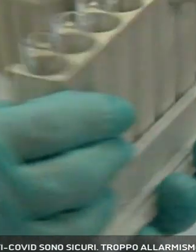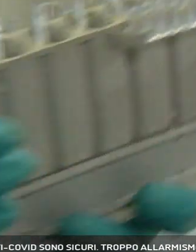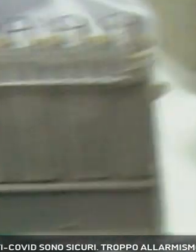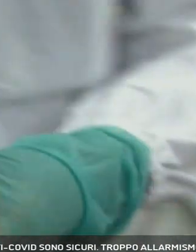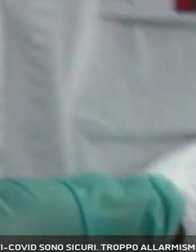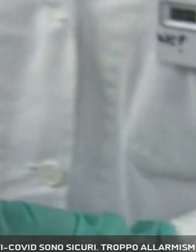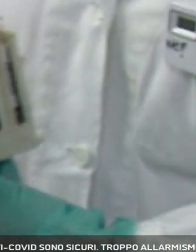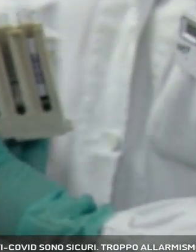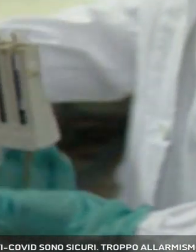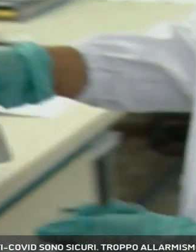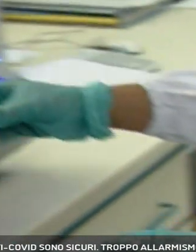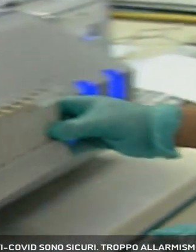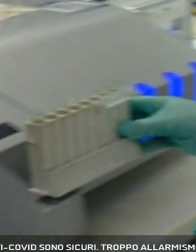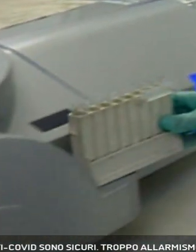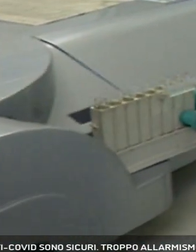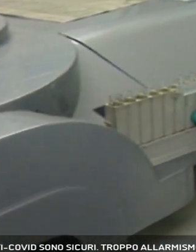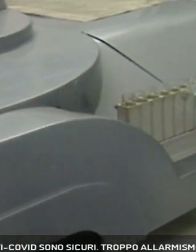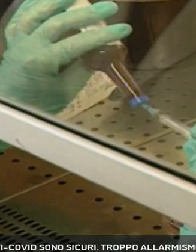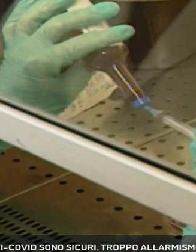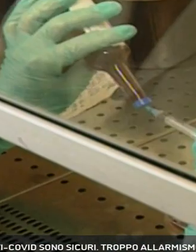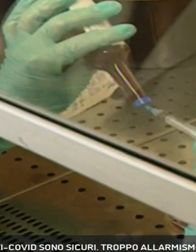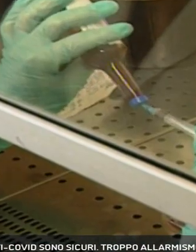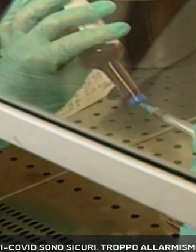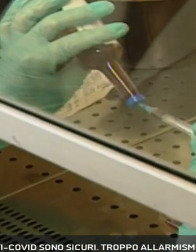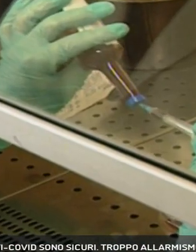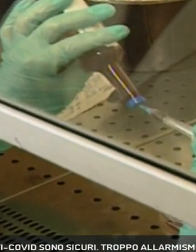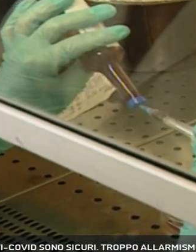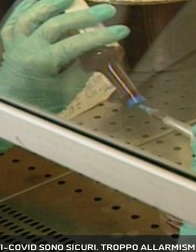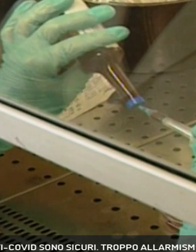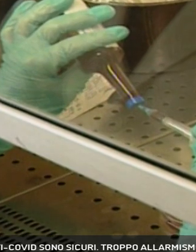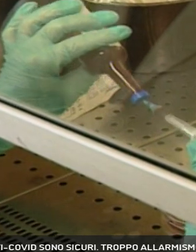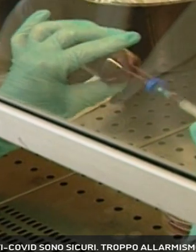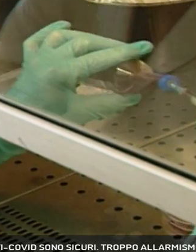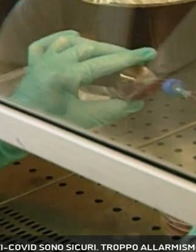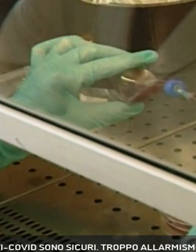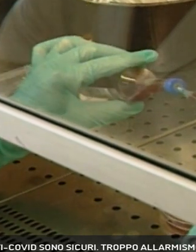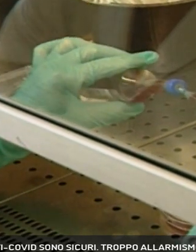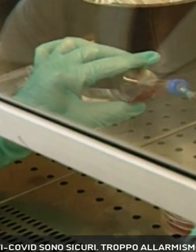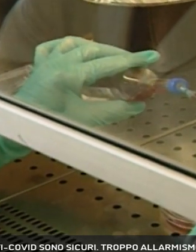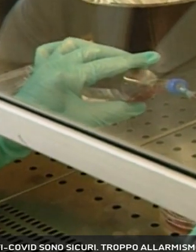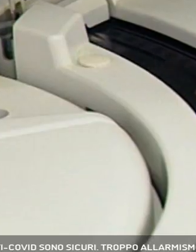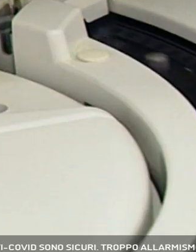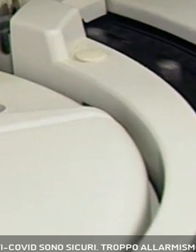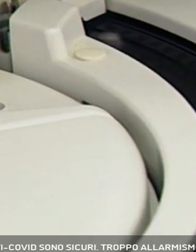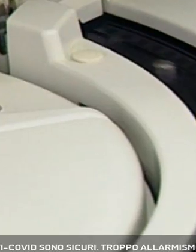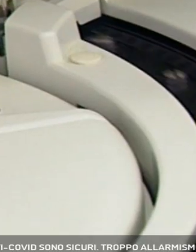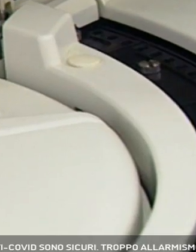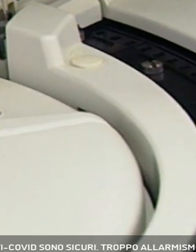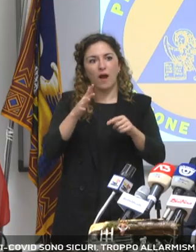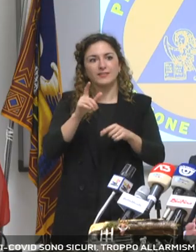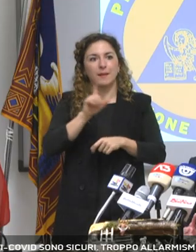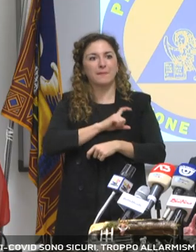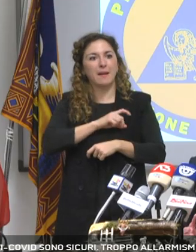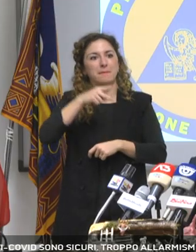infodemia. Altrove la comunicazione su certi argomenti è fatta da esperti, se non addirittura premi Nobel, non in Italia.